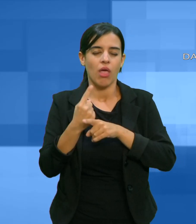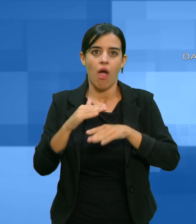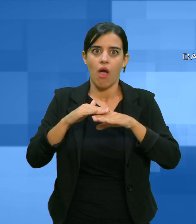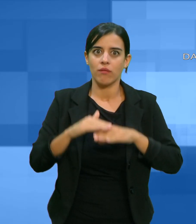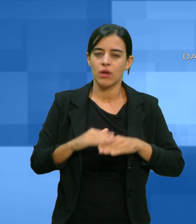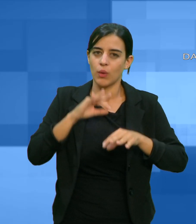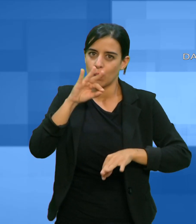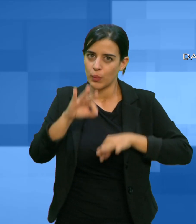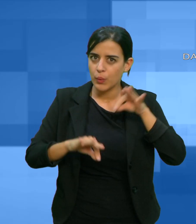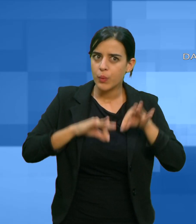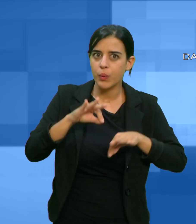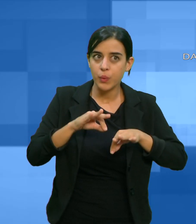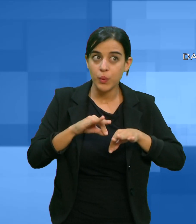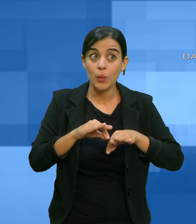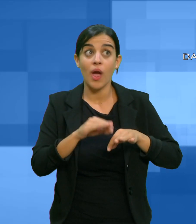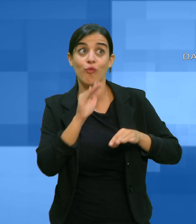tramandato alle generazioni